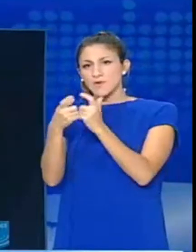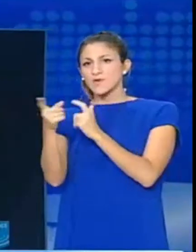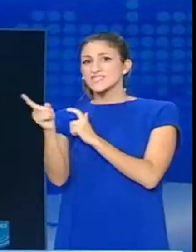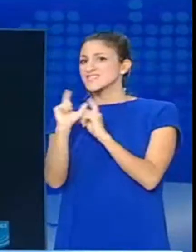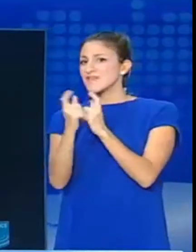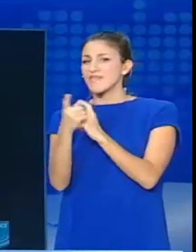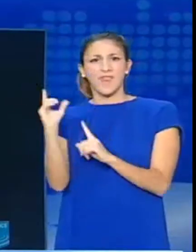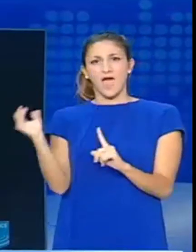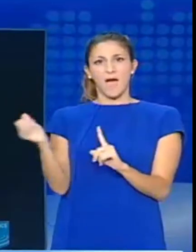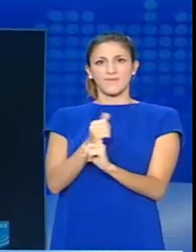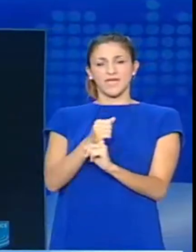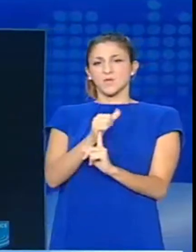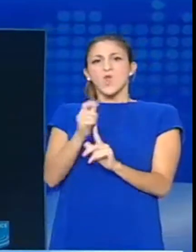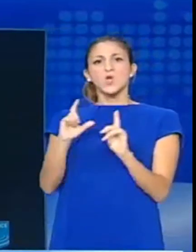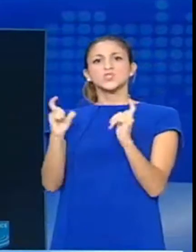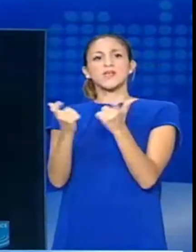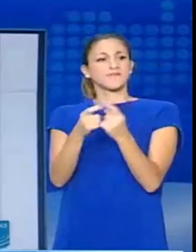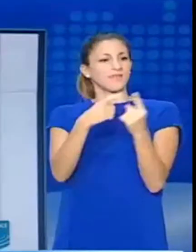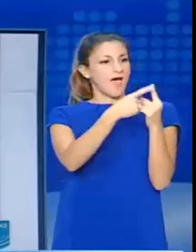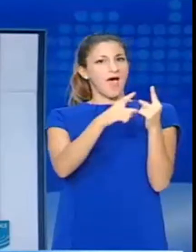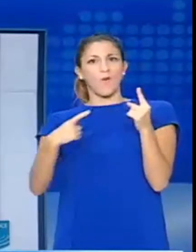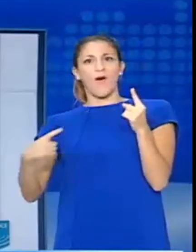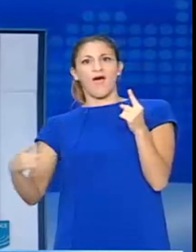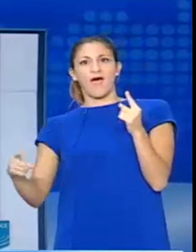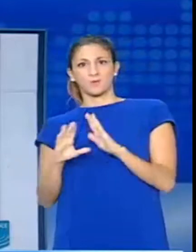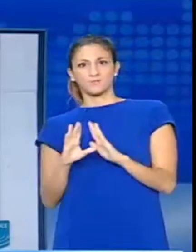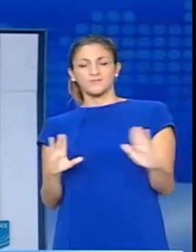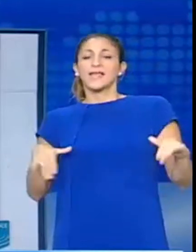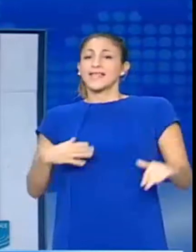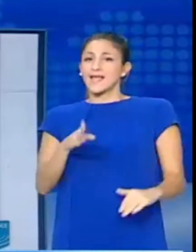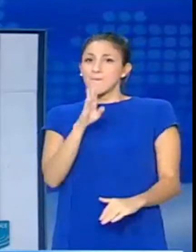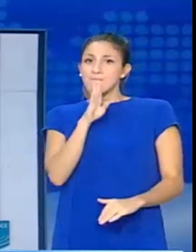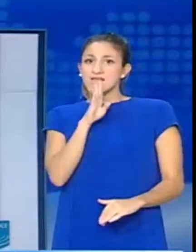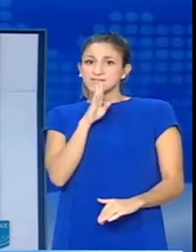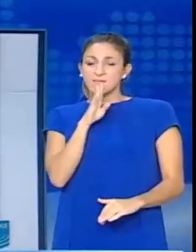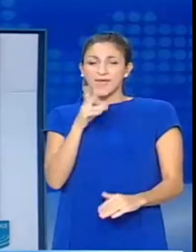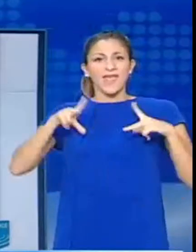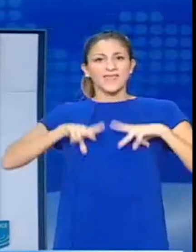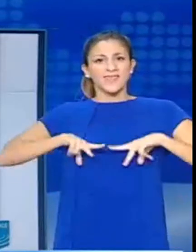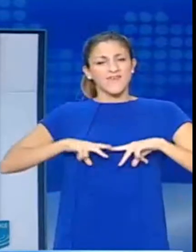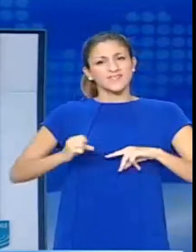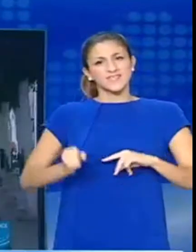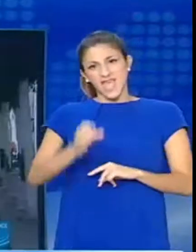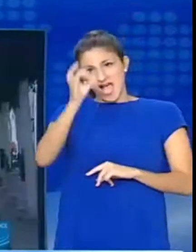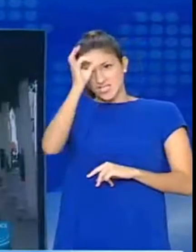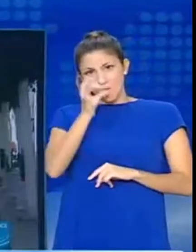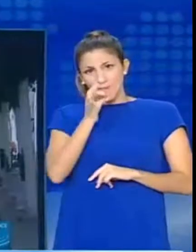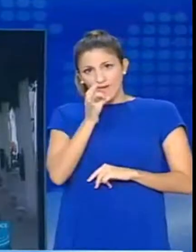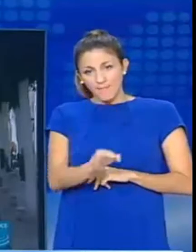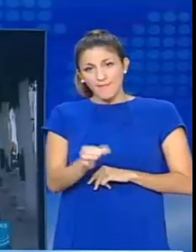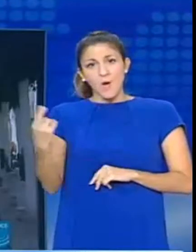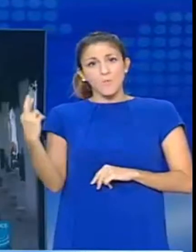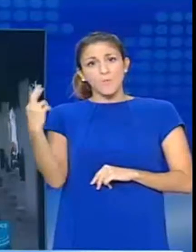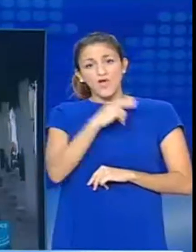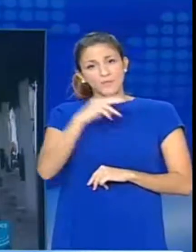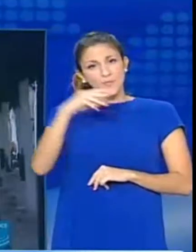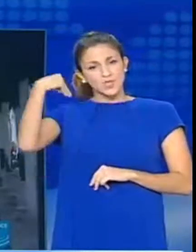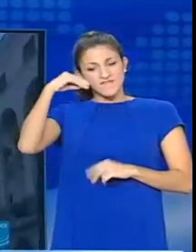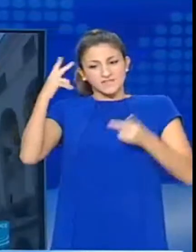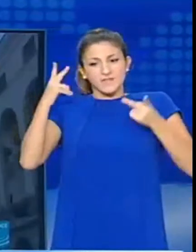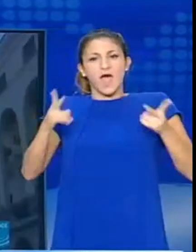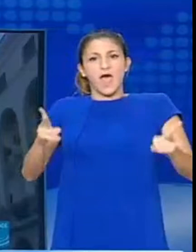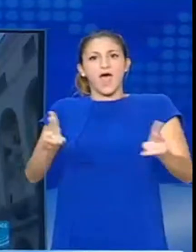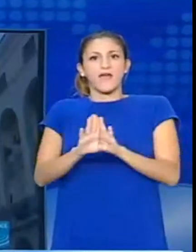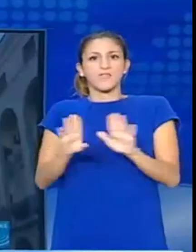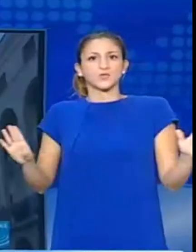επικαλούμενο αξιωματούχους του Υπουργείου Δικαιοσύνης, ενώ τελικά το μεσημέρι κυβερνητικές και αστυνομικές πηγές της χώρας έκαναν λόγο για απελευθέρωση